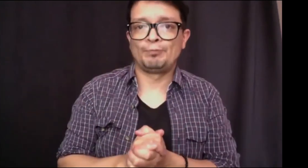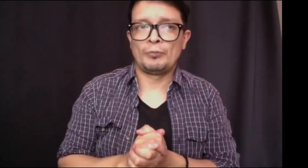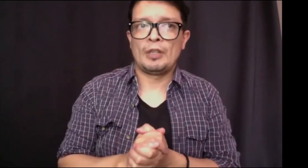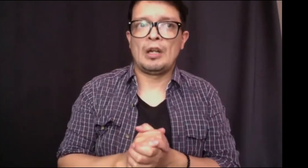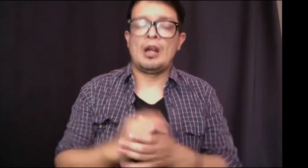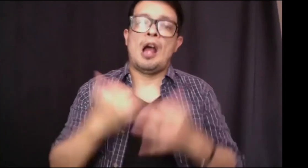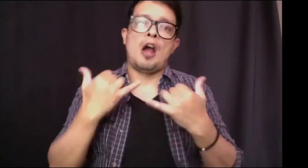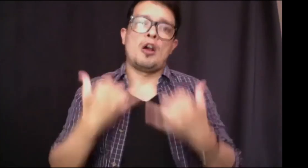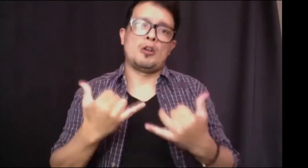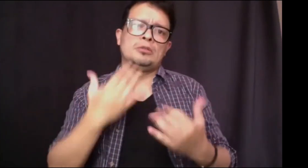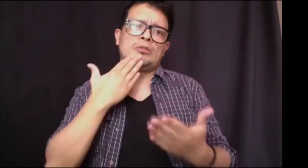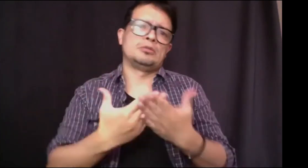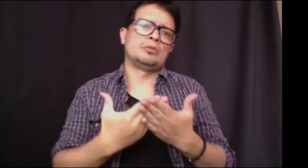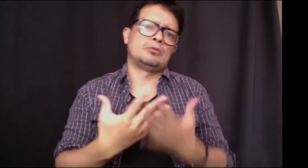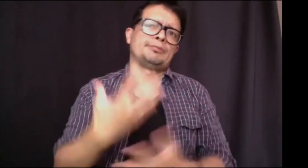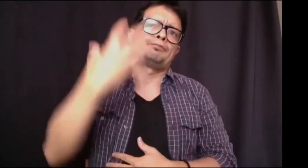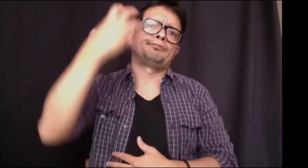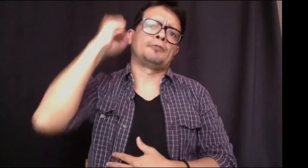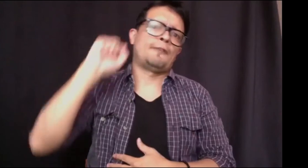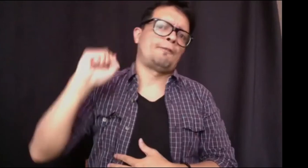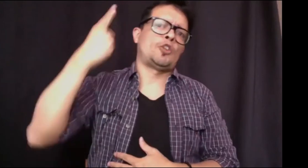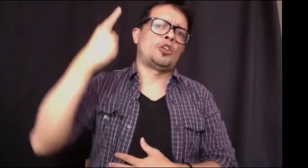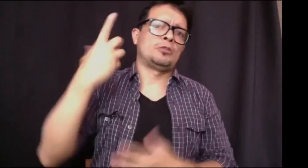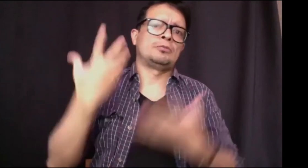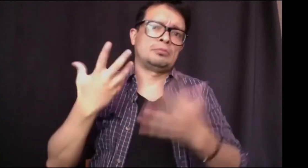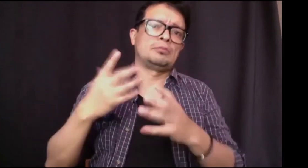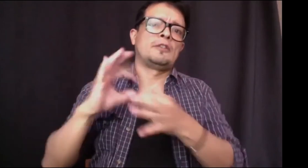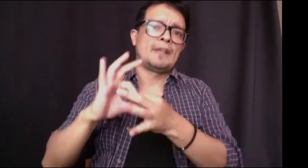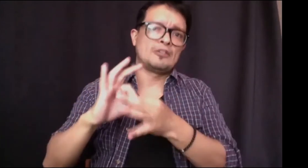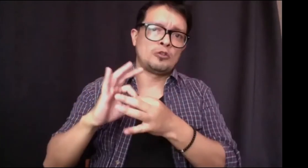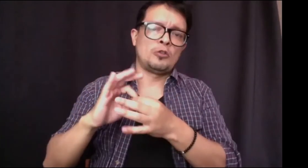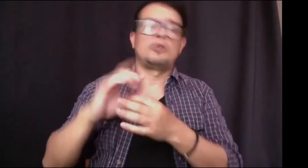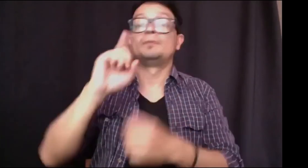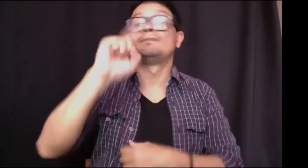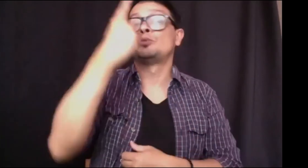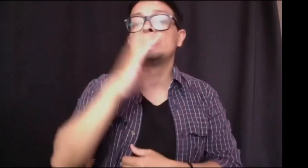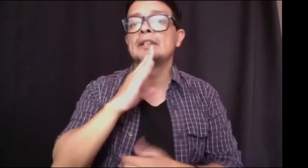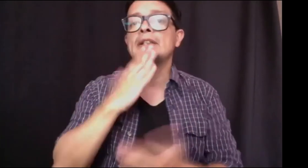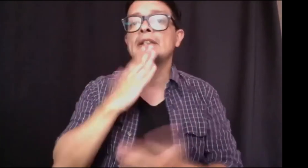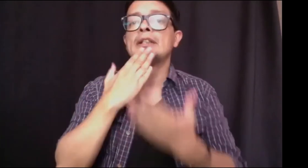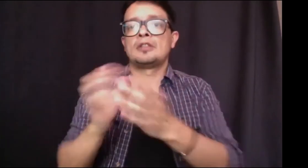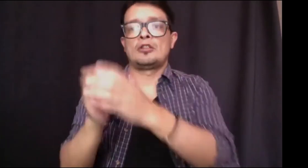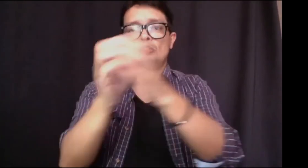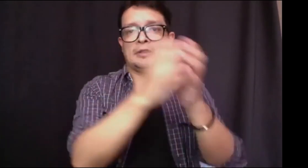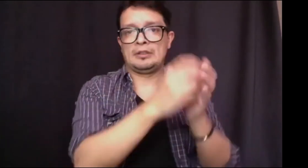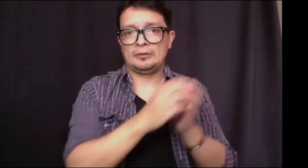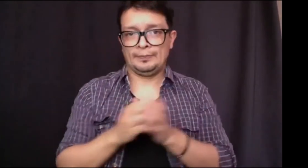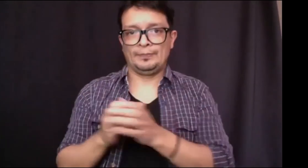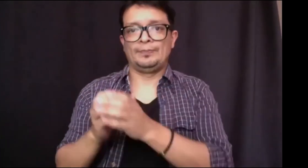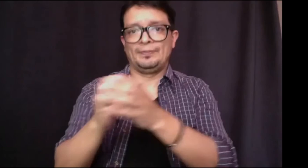que esa es la razón que podría dar ahora y muchas gracias porque gracias a perdón gracias a FENASCOL y